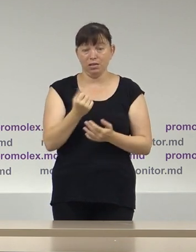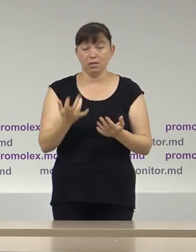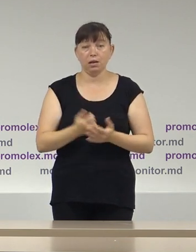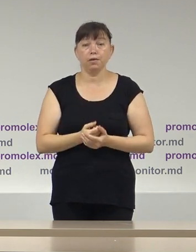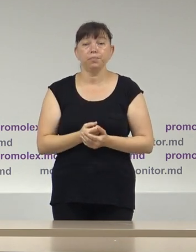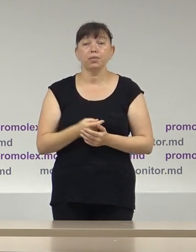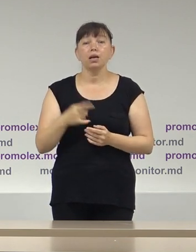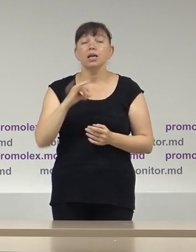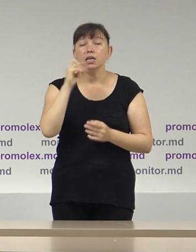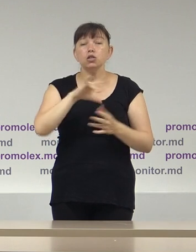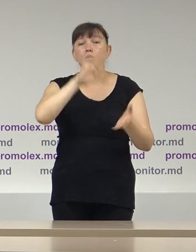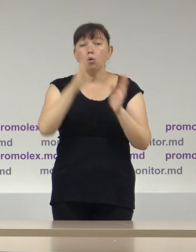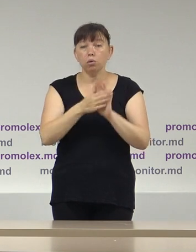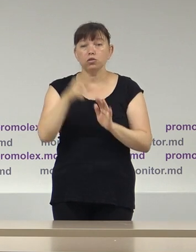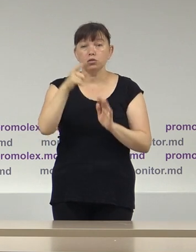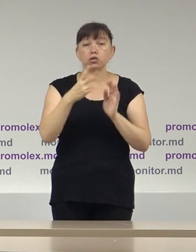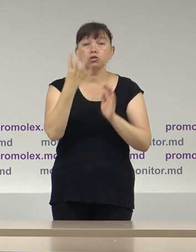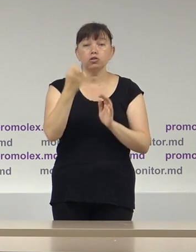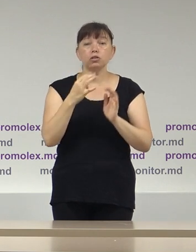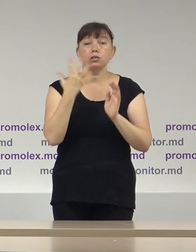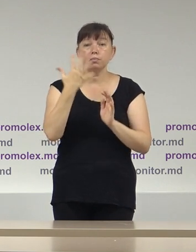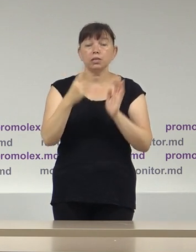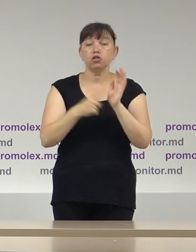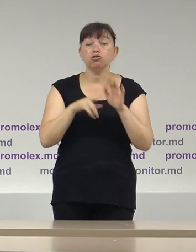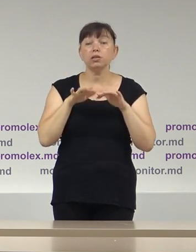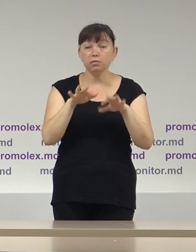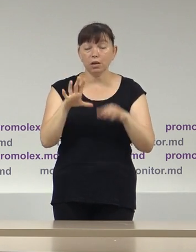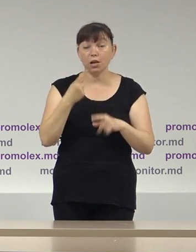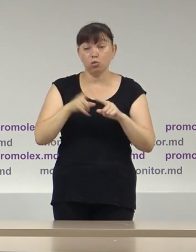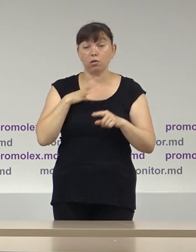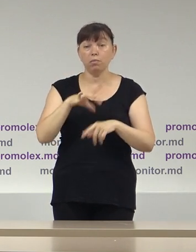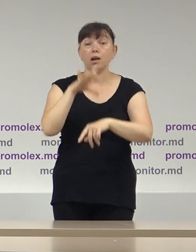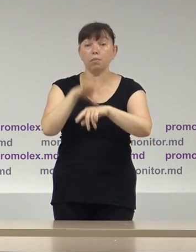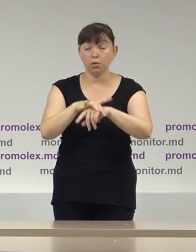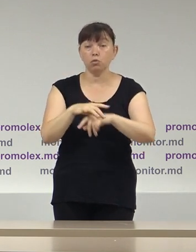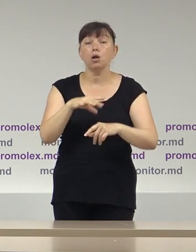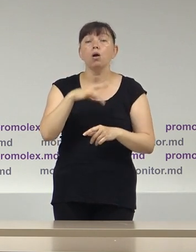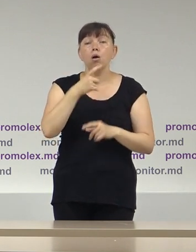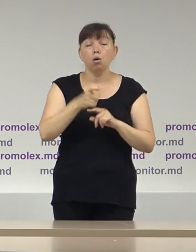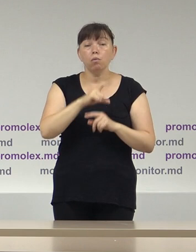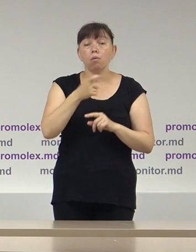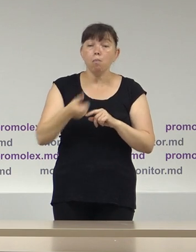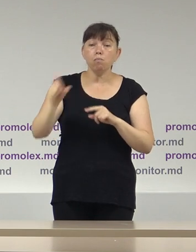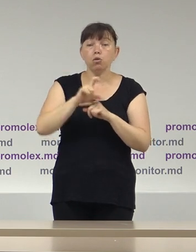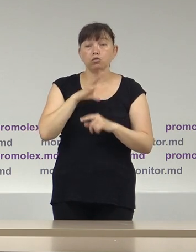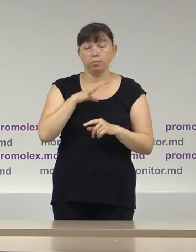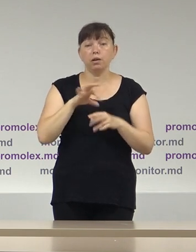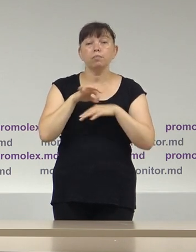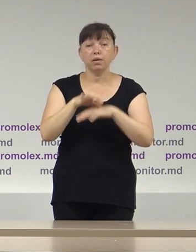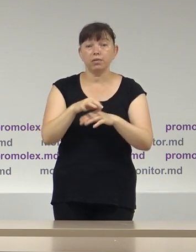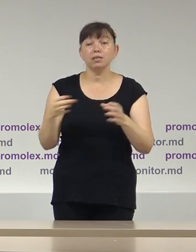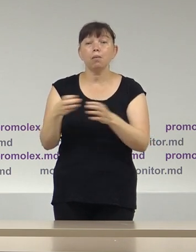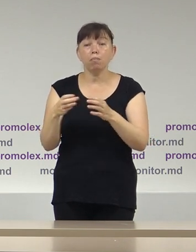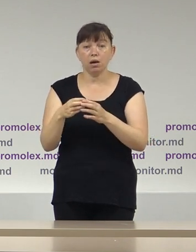Deci, din totalul de 1456 de activități observate, cele mai multe au fost realizate de către